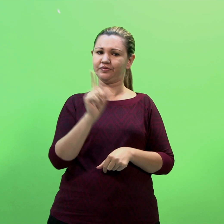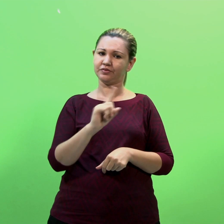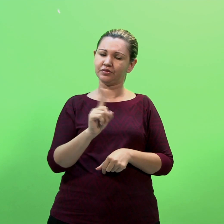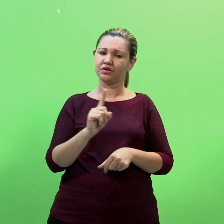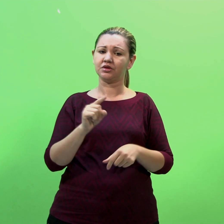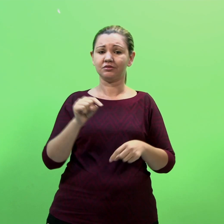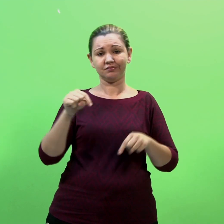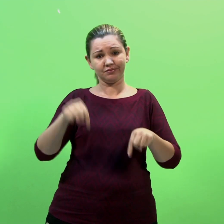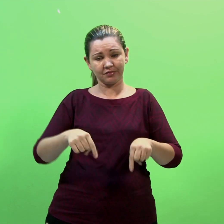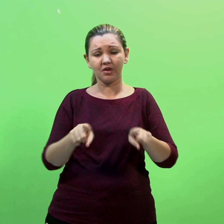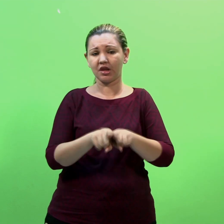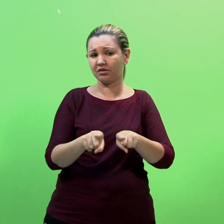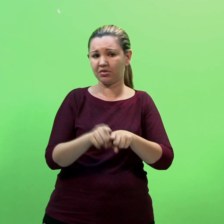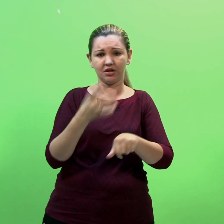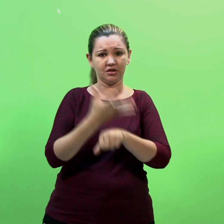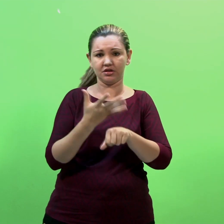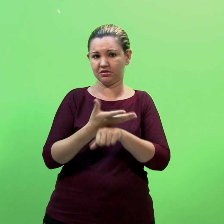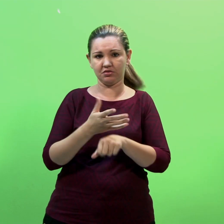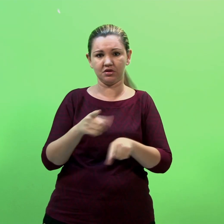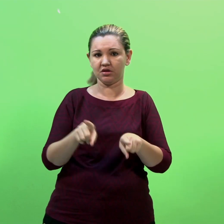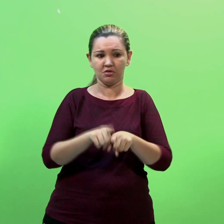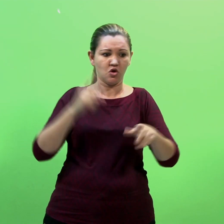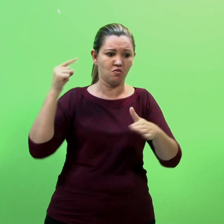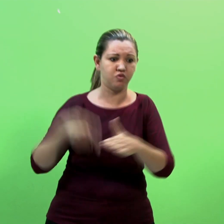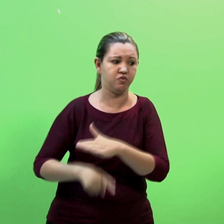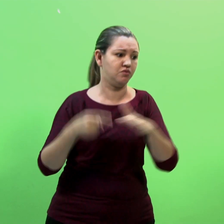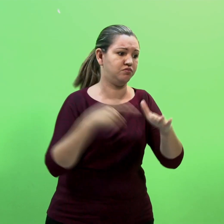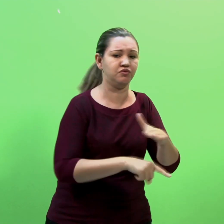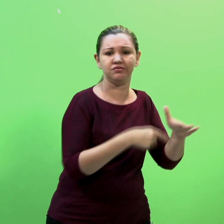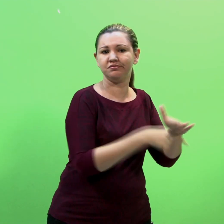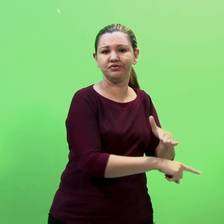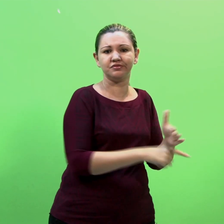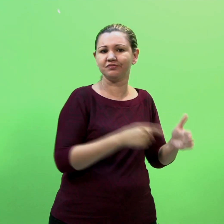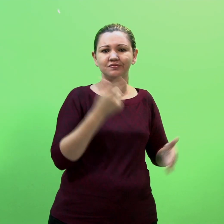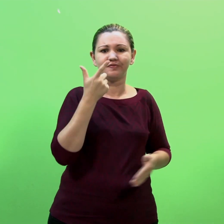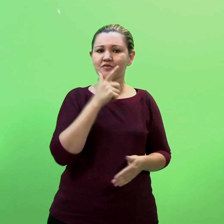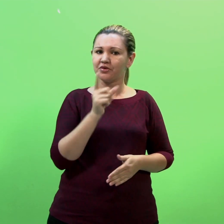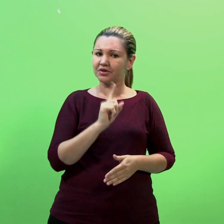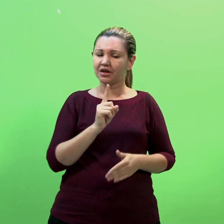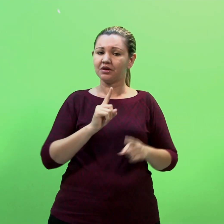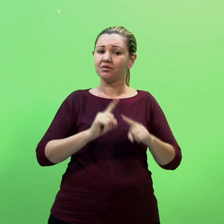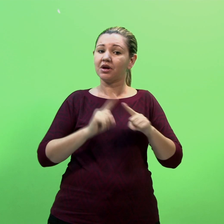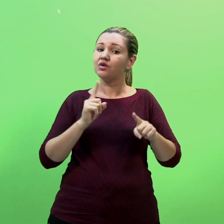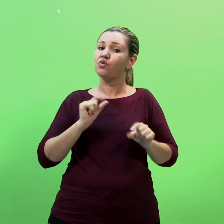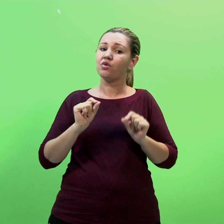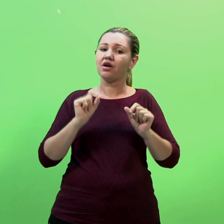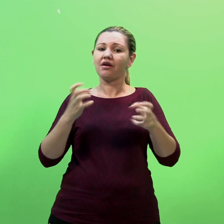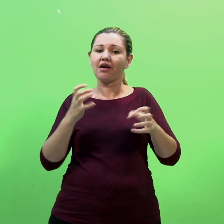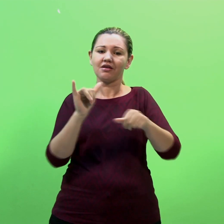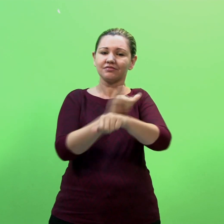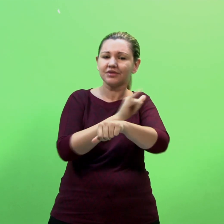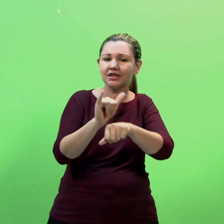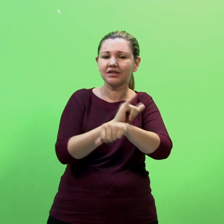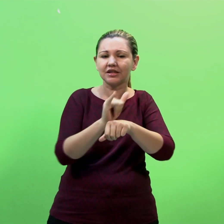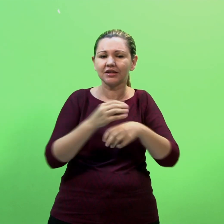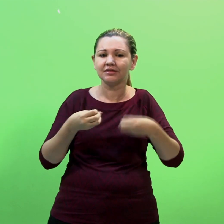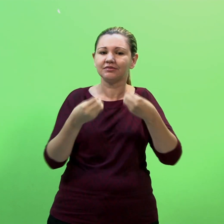disciplina não pretende esgotar o tema, mas propor reflexões e estratégias para aperfeiçoamento dos intérpretes de Libras